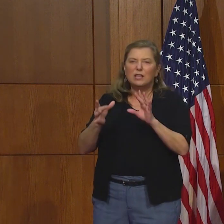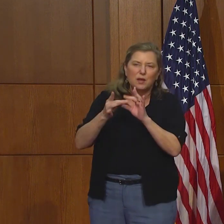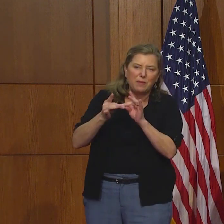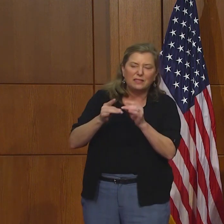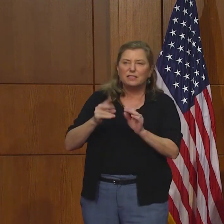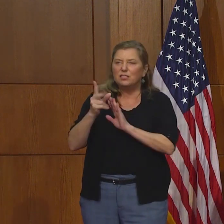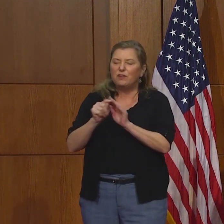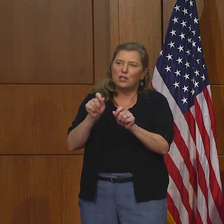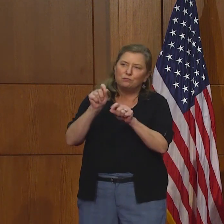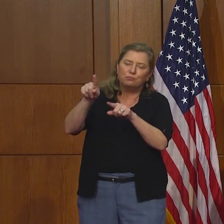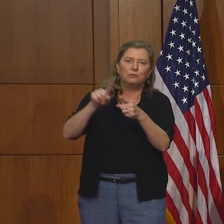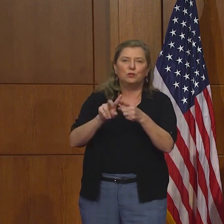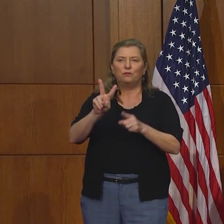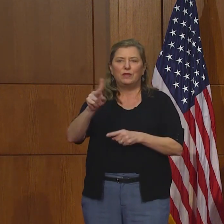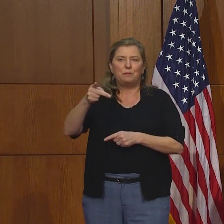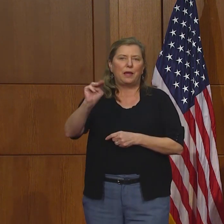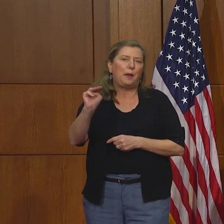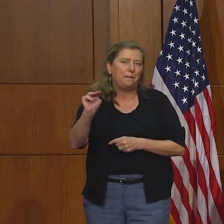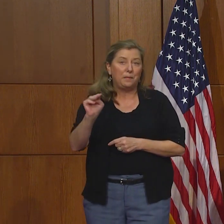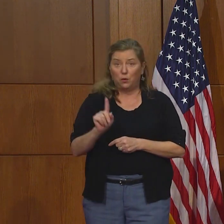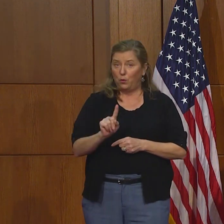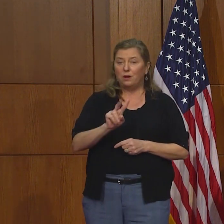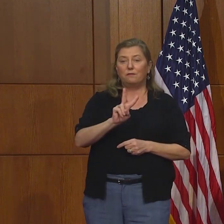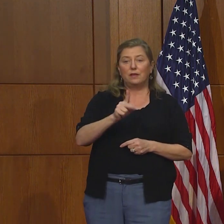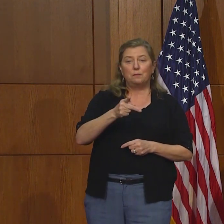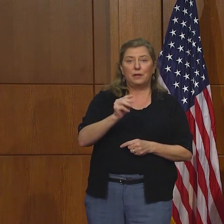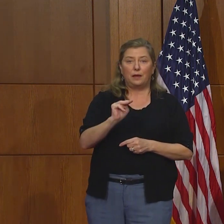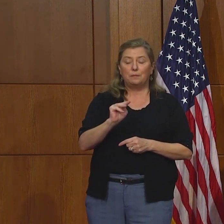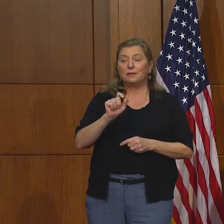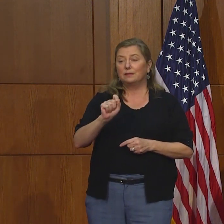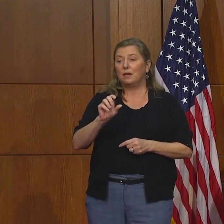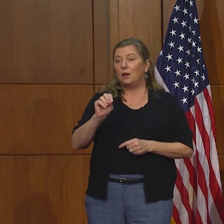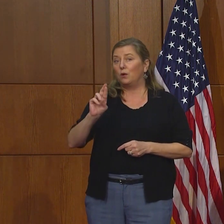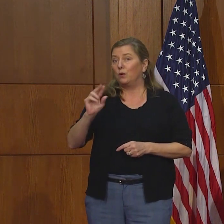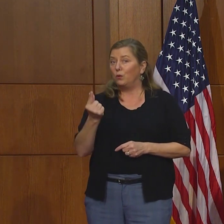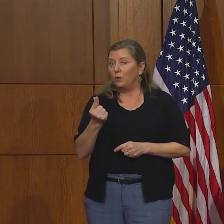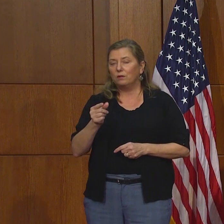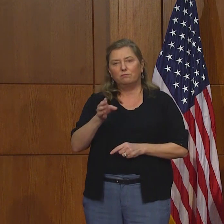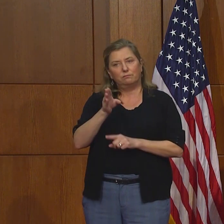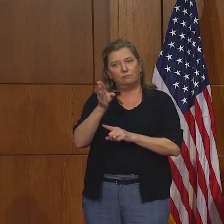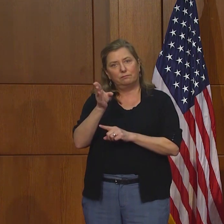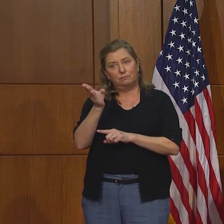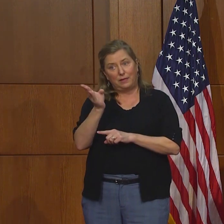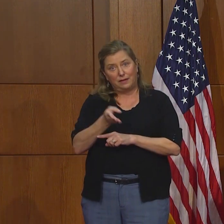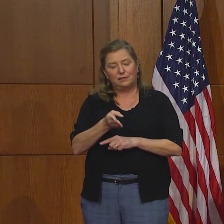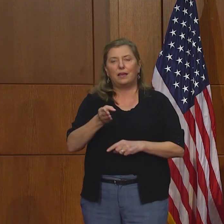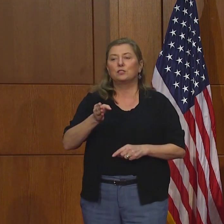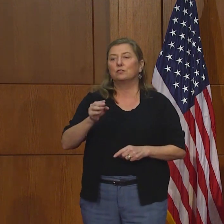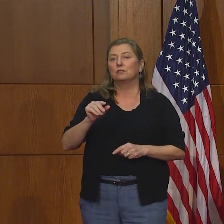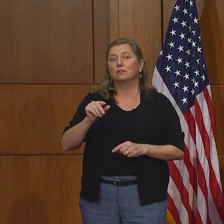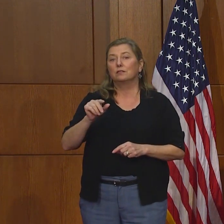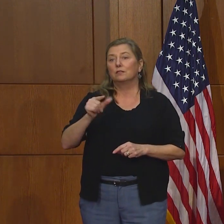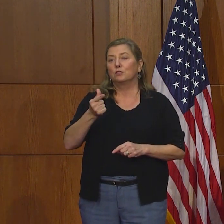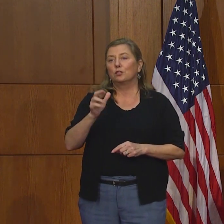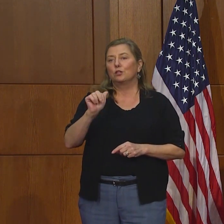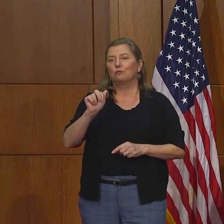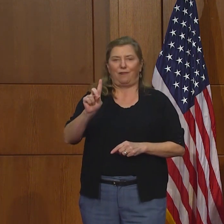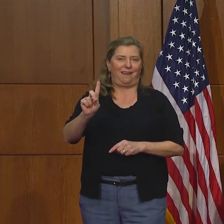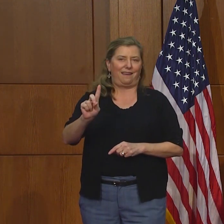fotos, videos y más. Pueden mandarlos a vpm.org, raya horizontal,